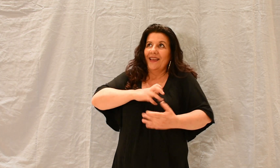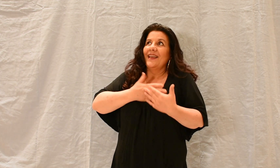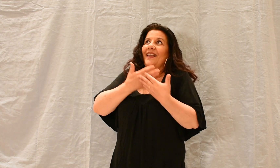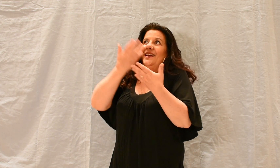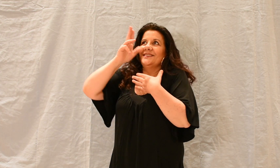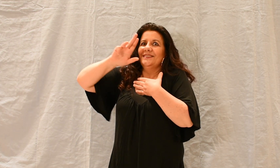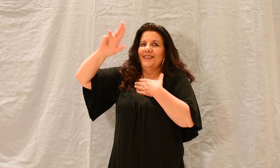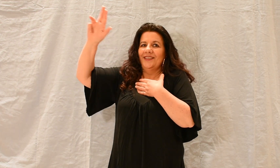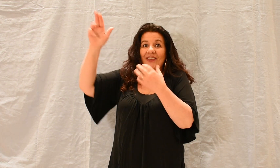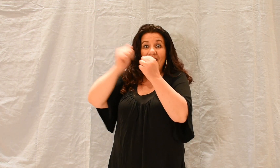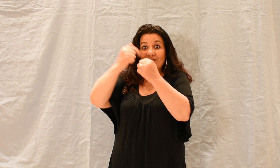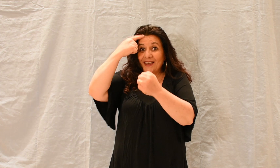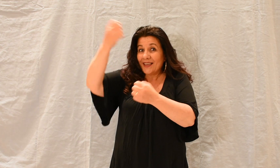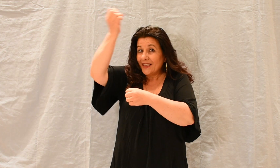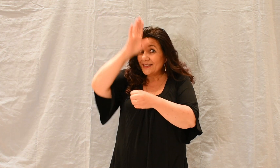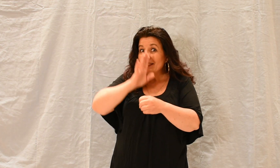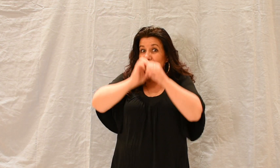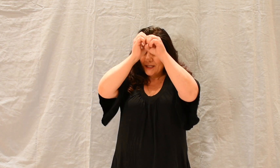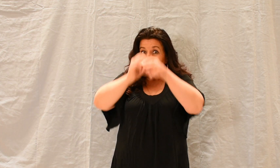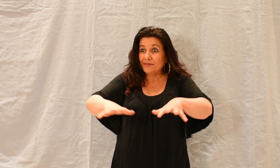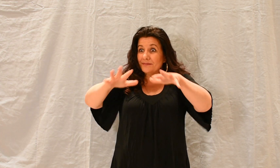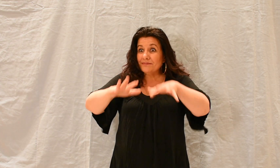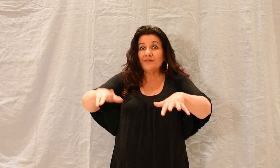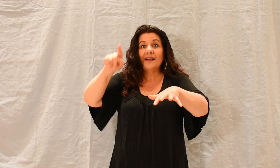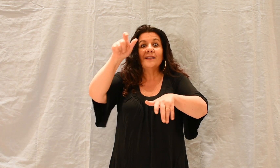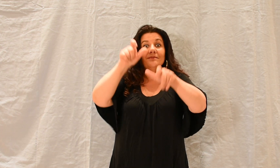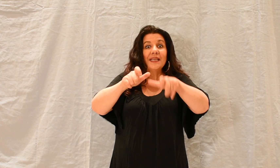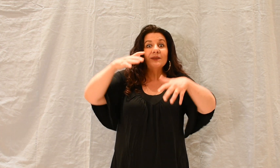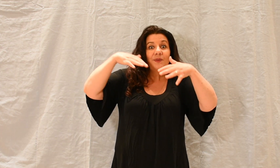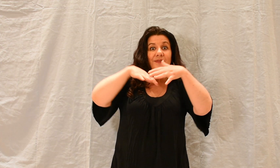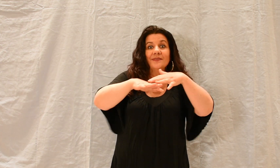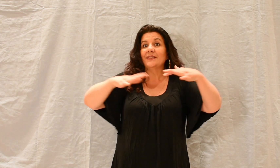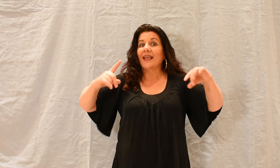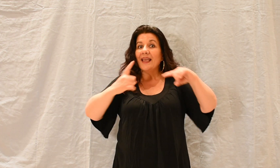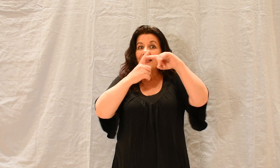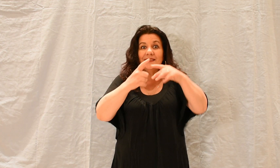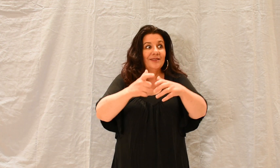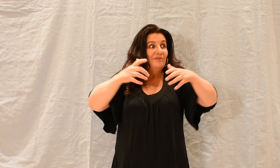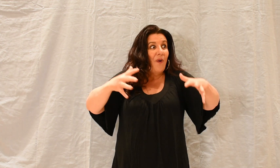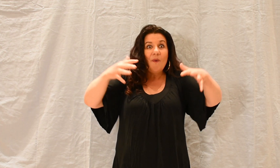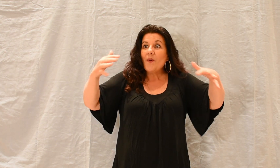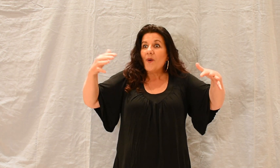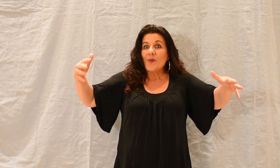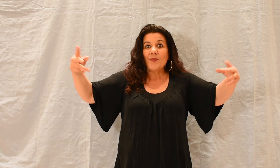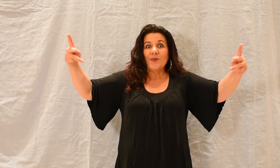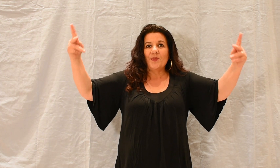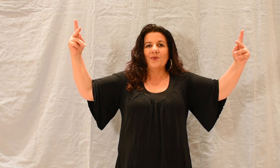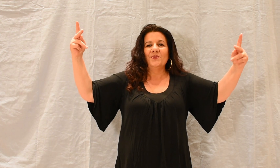elle se multipliait. Je suis Jésus. Le signeur'Église. Les frères'égoci innervasion.